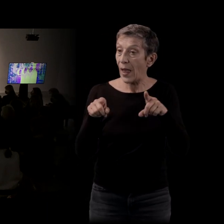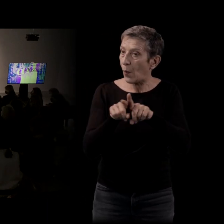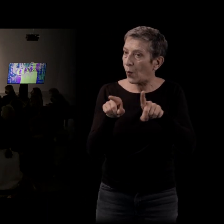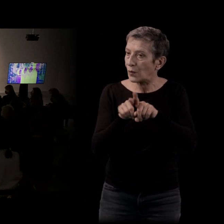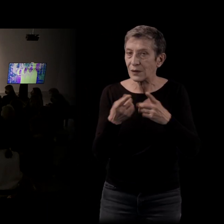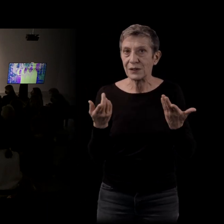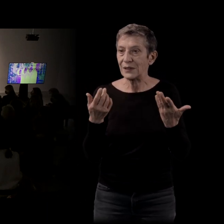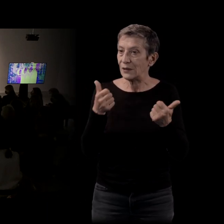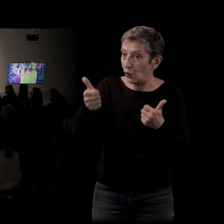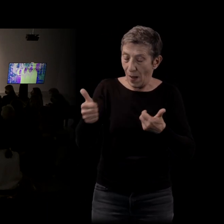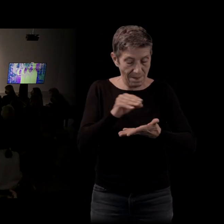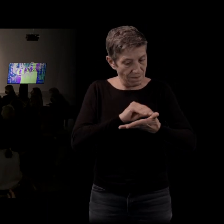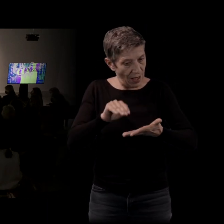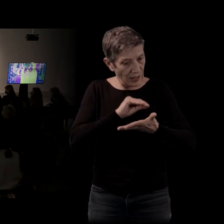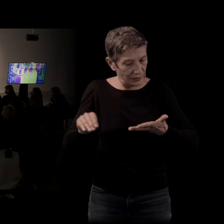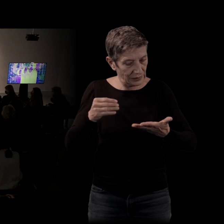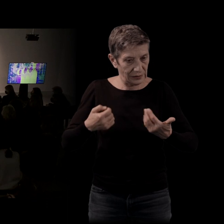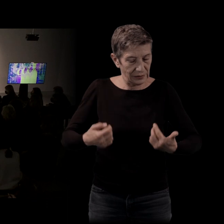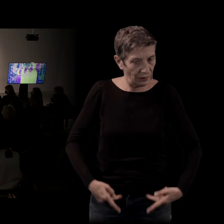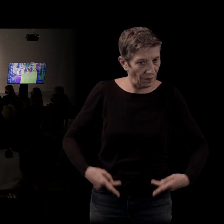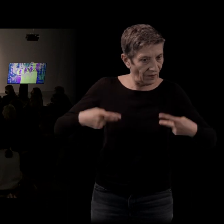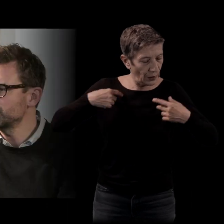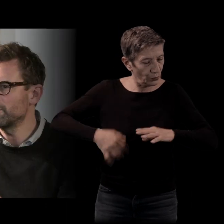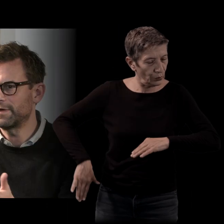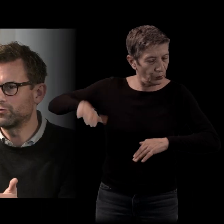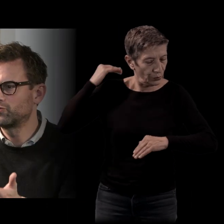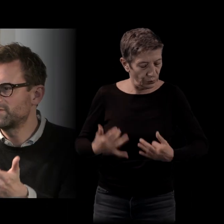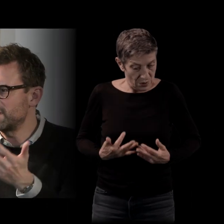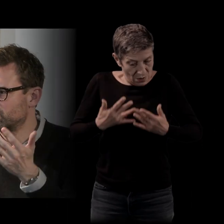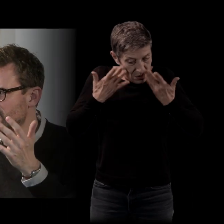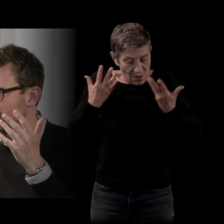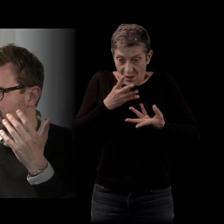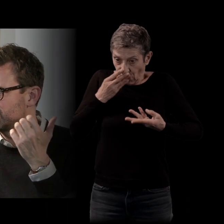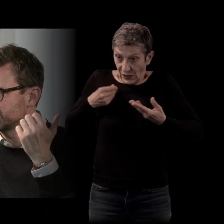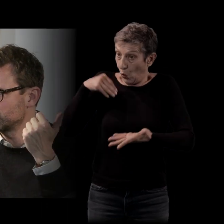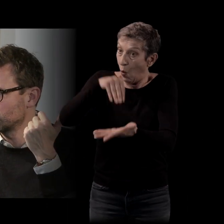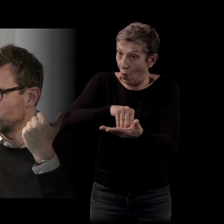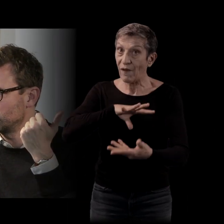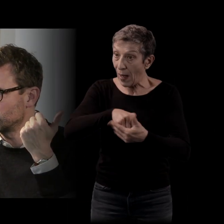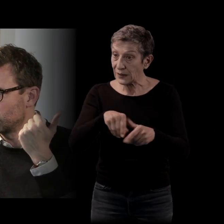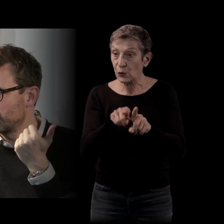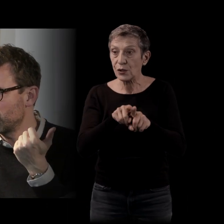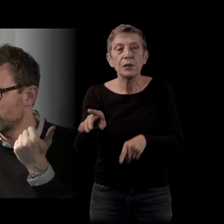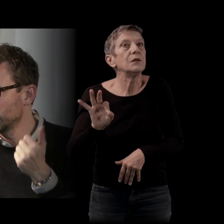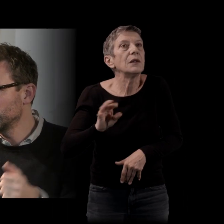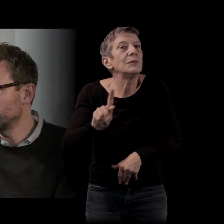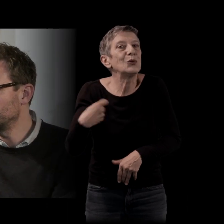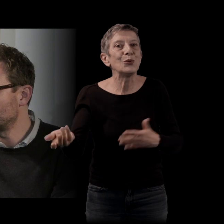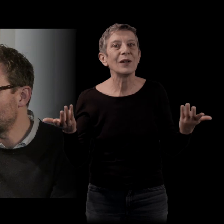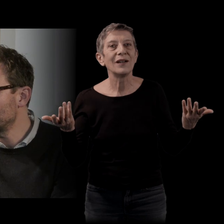à travers son vécu. Est-ce que ça pouvait jouer ou pas ? Ah, bien sûr. Enfin, toutes les sensations que je convoque dans le roman que